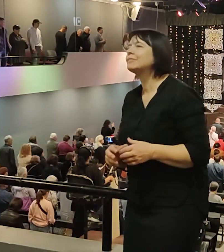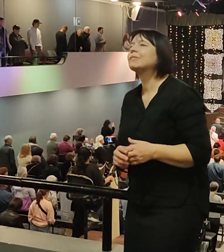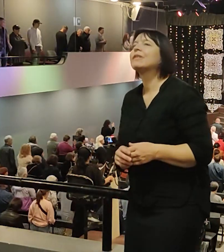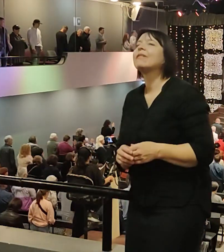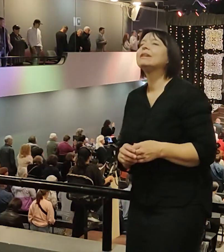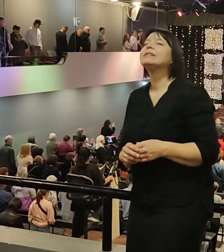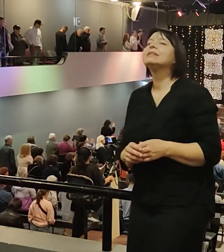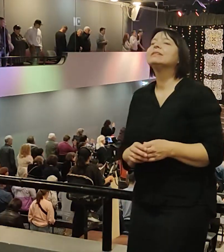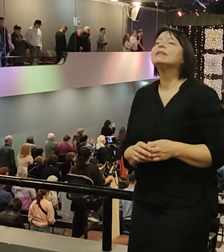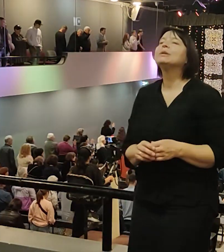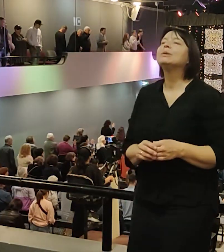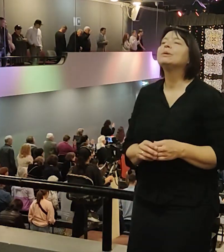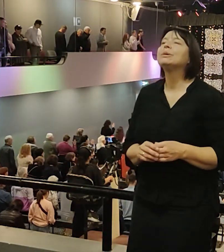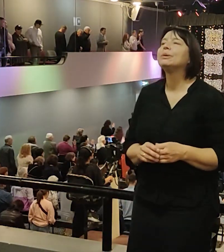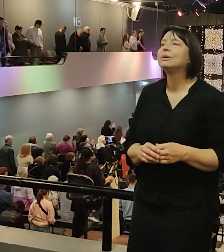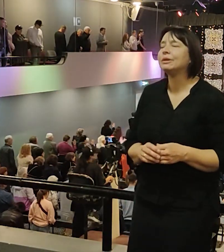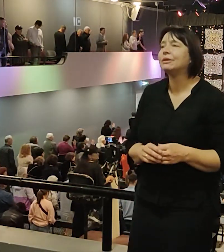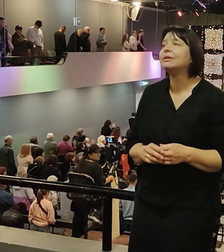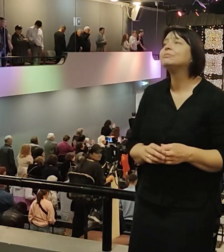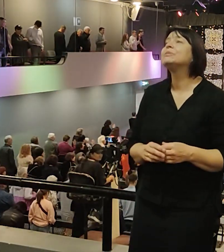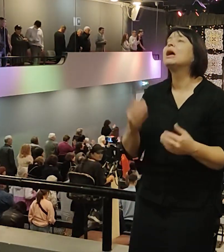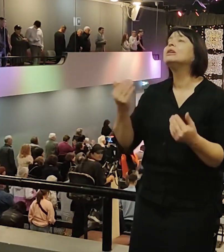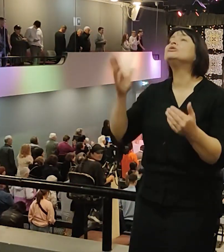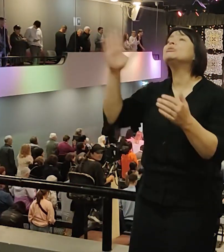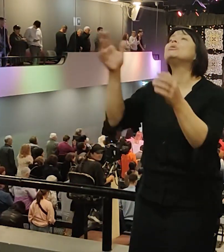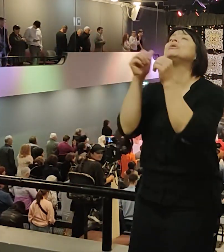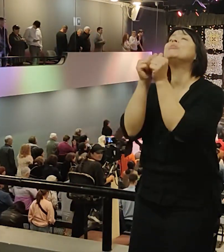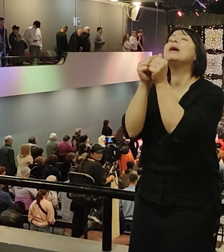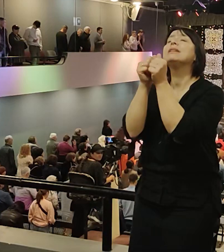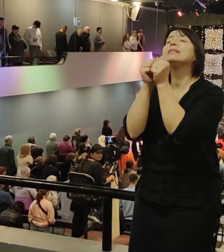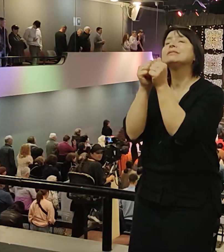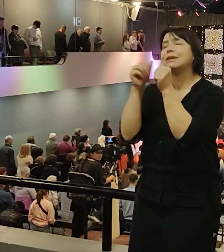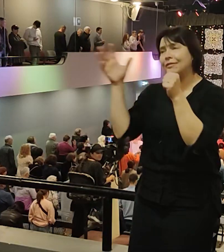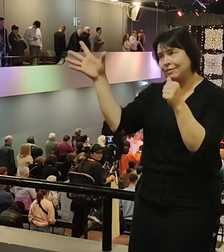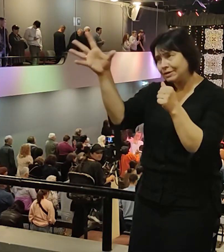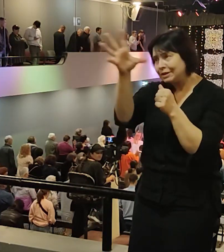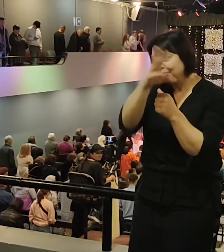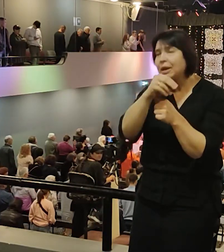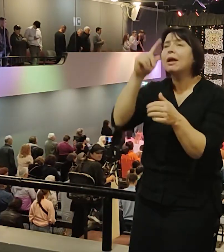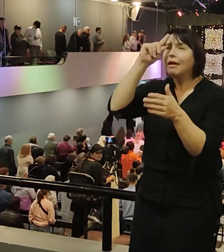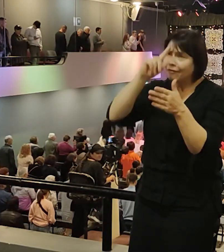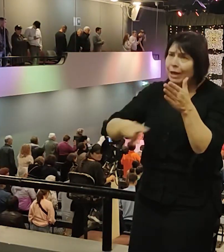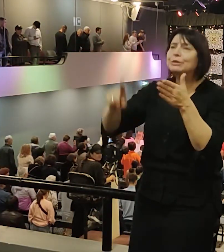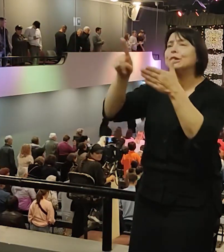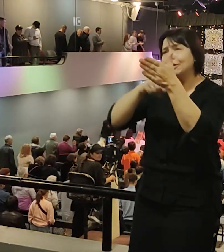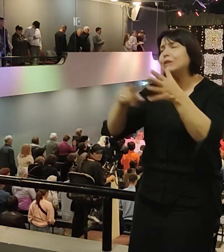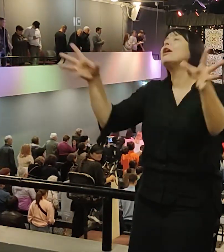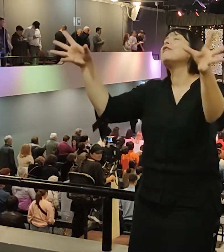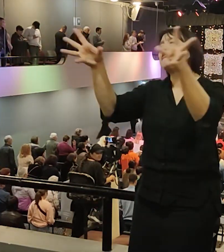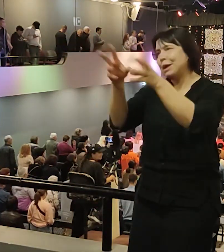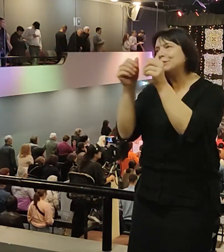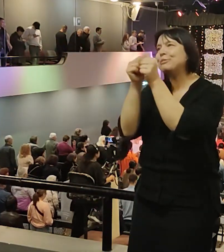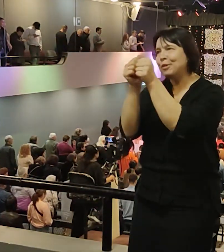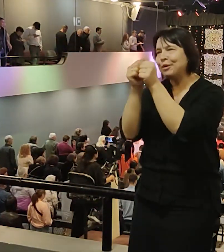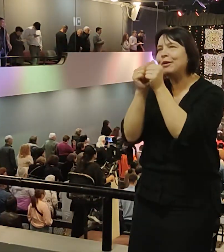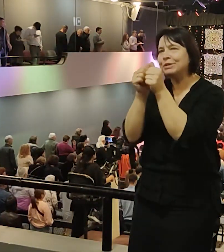Богу очень важны, драгоценные. А сейчас будем все молиться. Верующие помогают нам, молятся вместе с нами. Или,